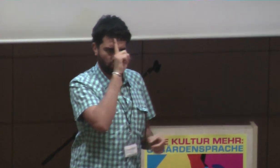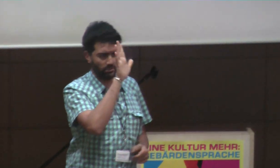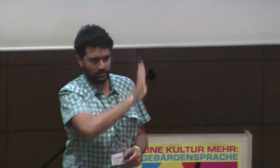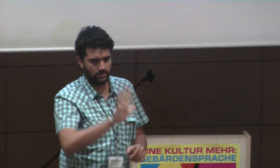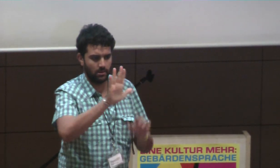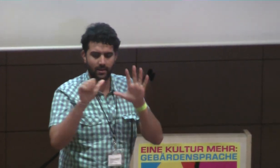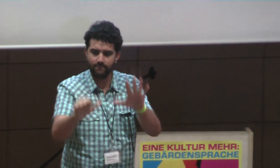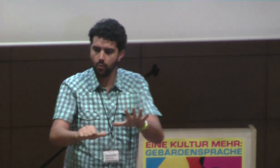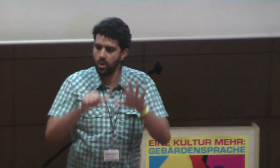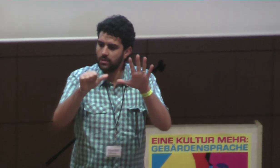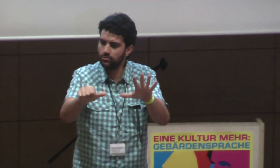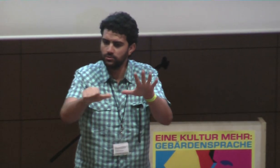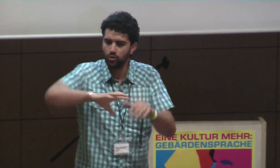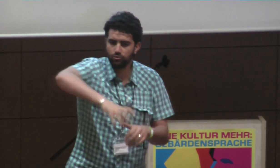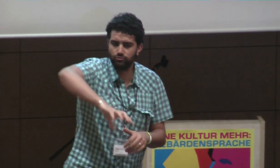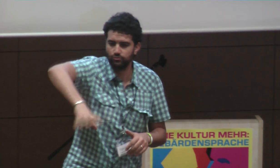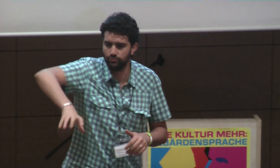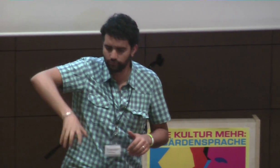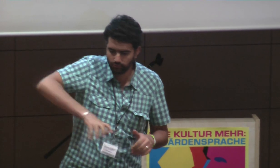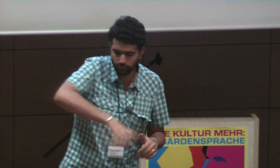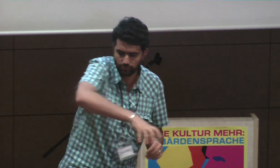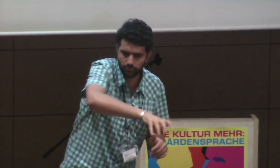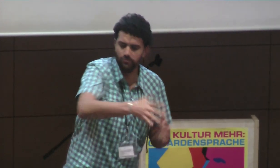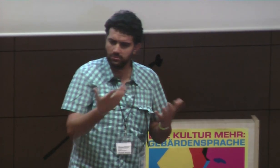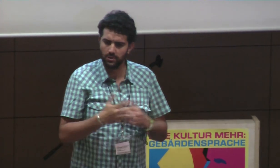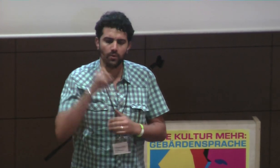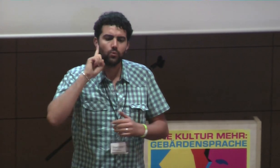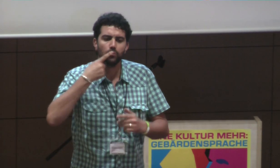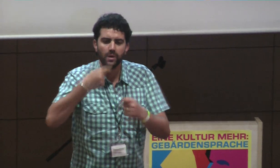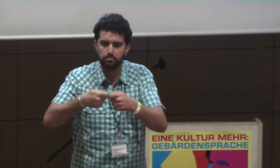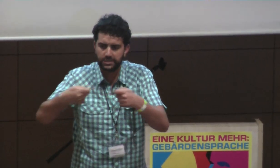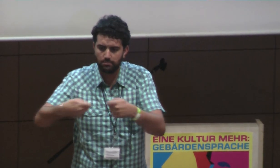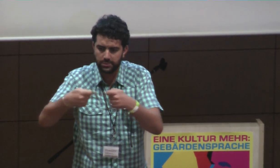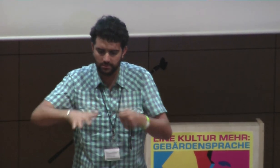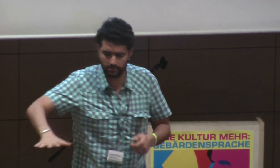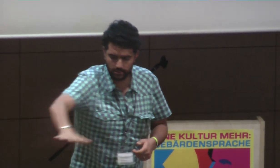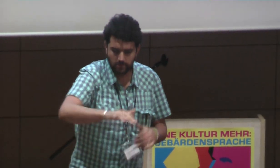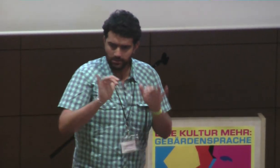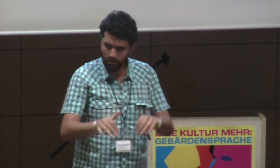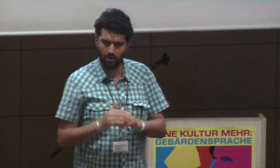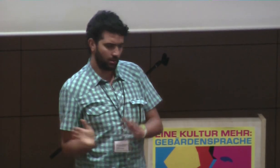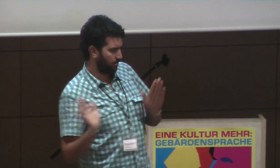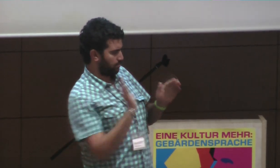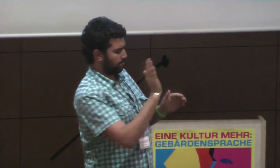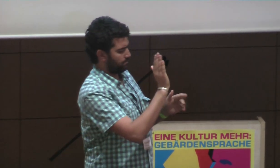ist, ähm, es gibt ja 16 Bundesländer hier in Deutschland, und, ähm, auch jedes Land hat